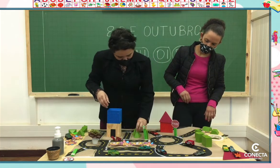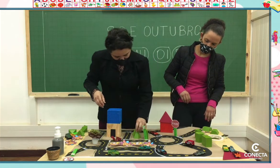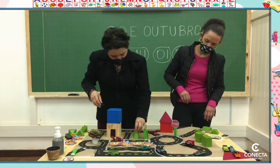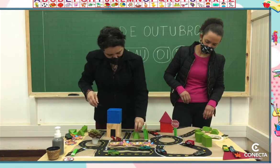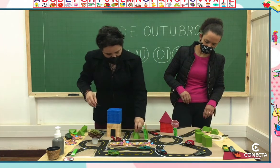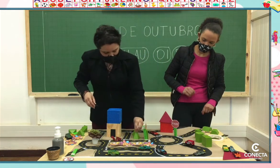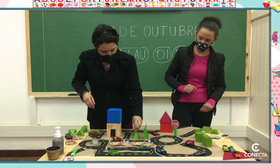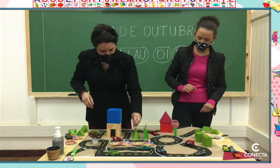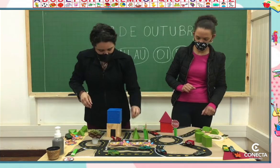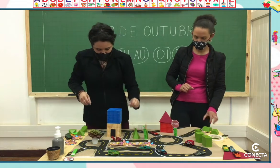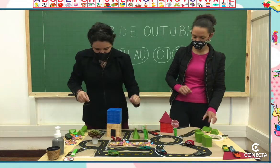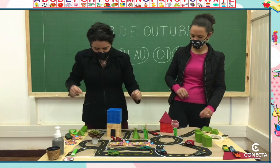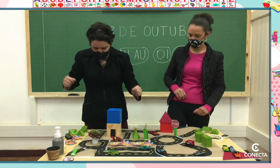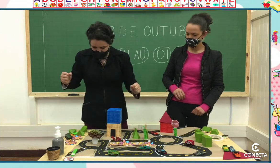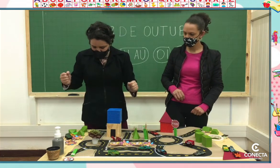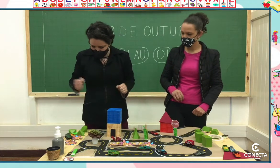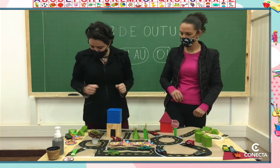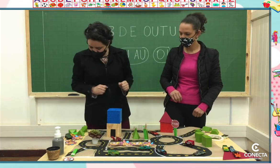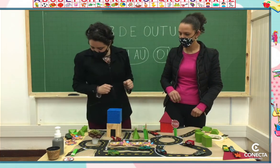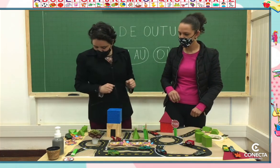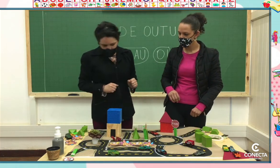Isso. E esse, vem pra cá.